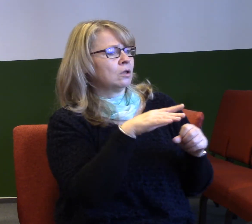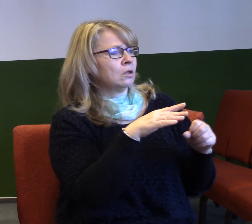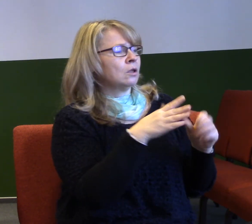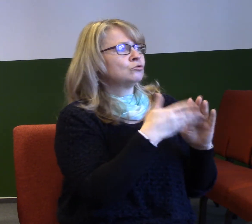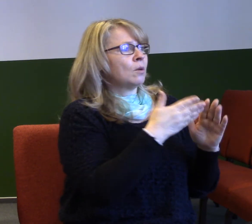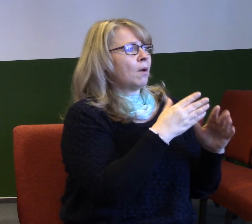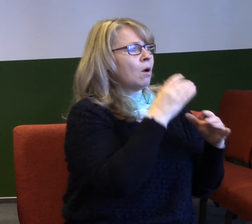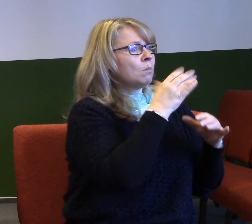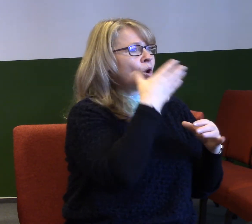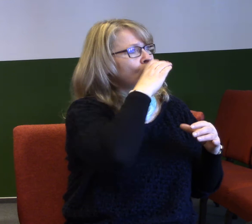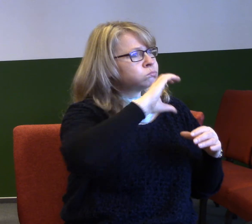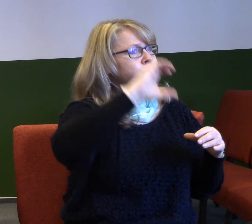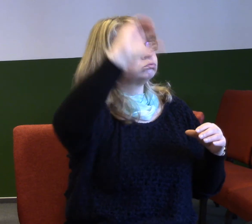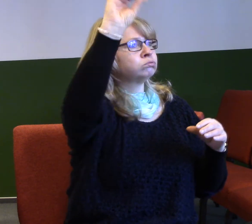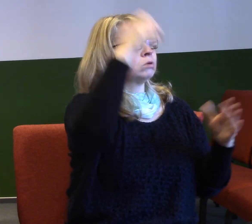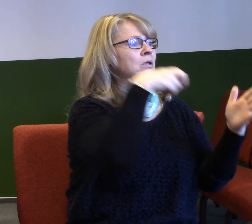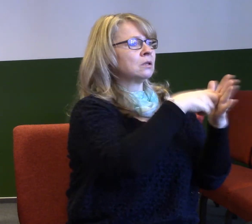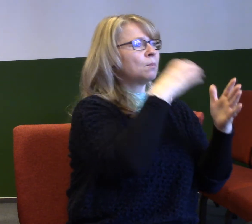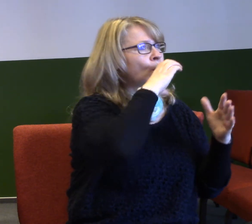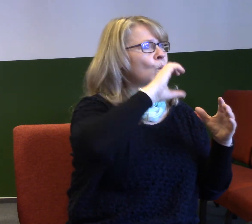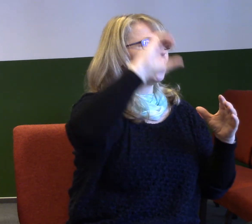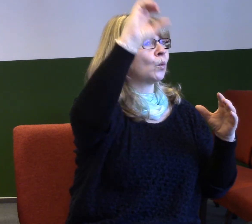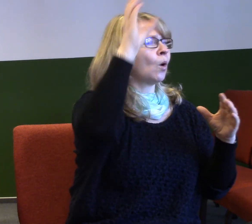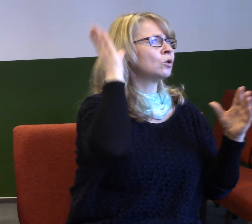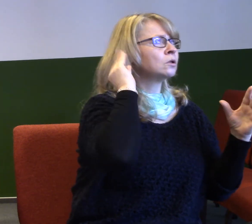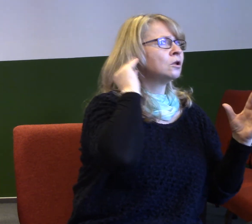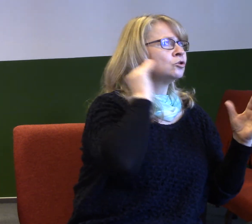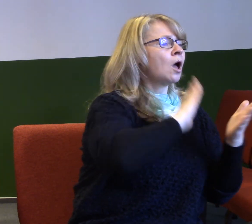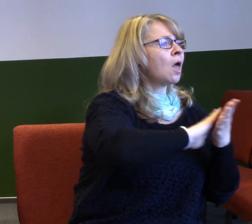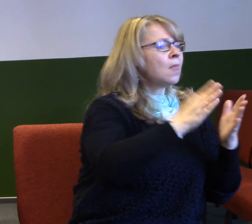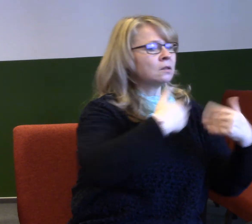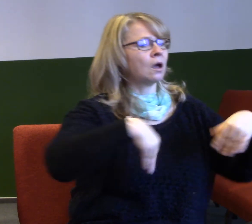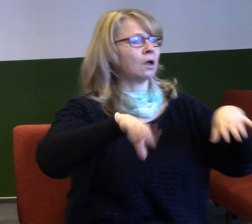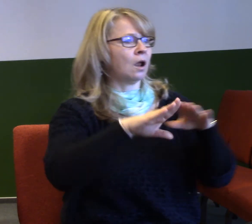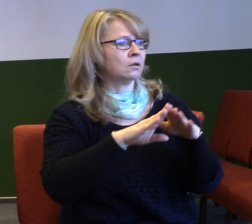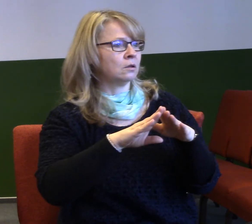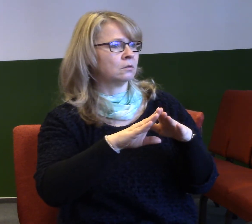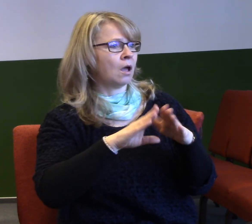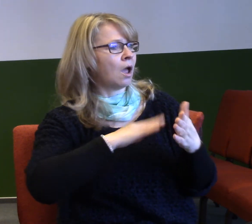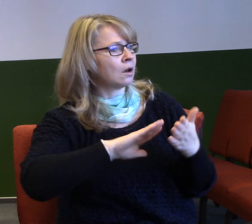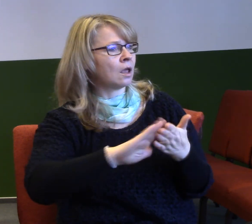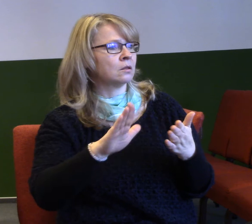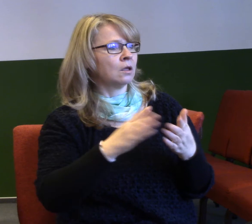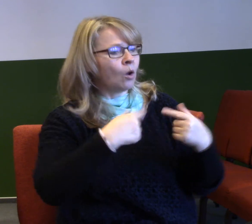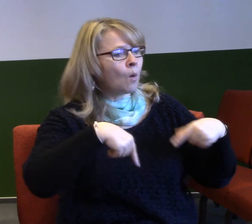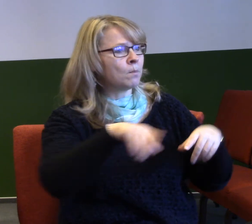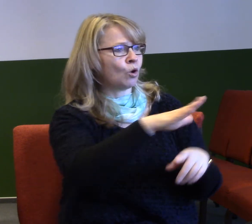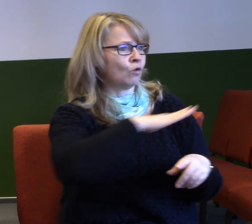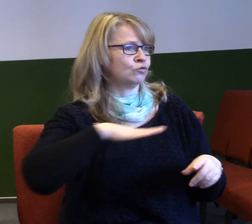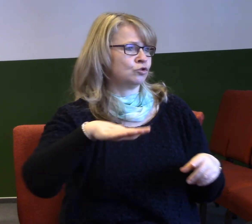soudržnost. To je rozhodnutí. Nejsem tu sám pro sebe, jsem tu pro druhé. Jsem tu proto, abychom společně ty věci